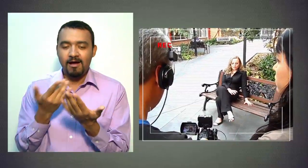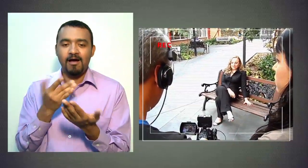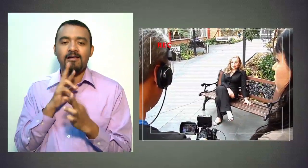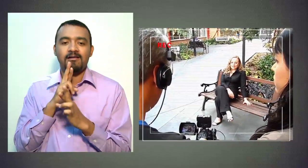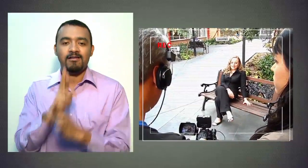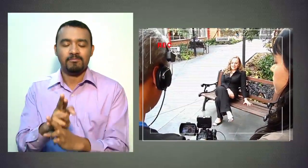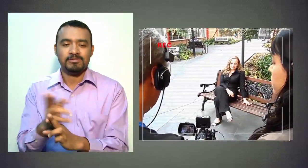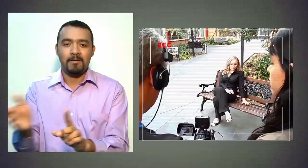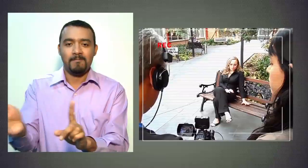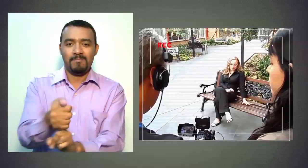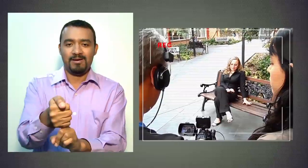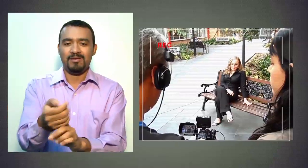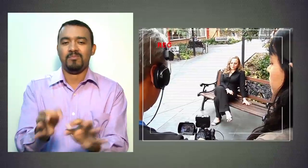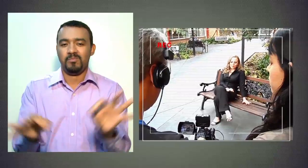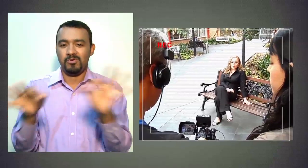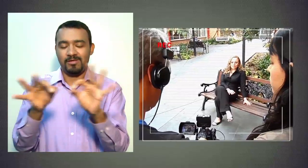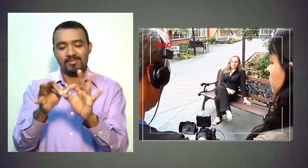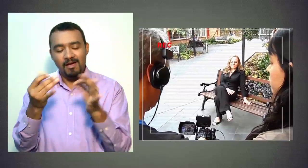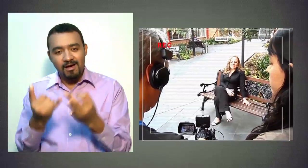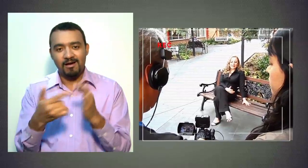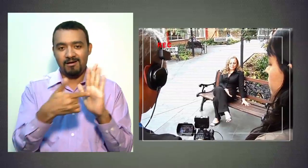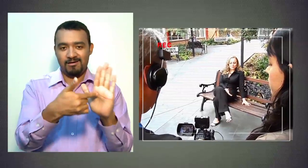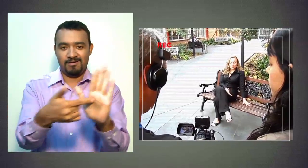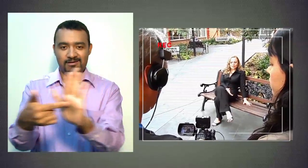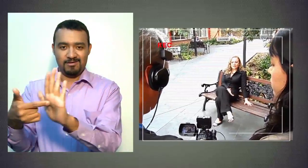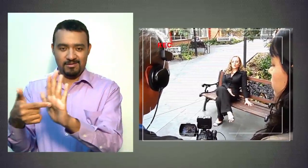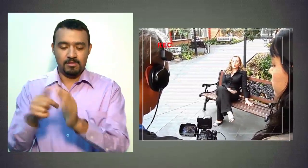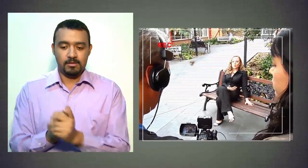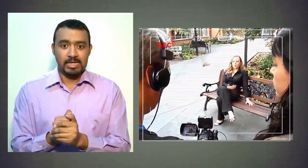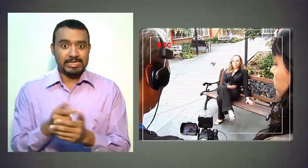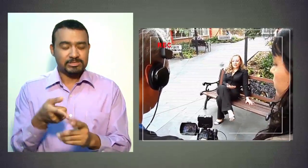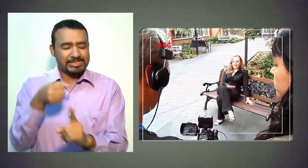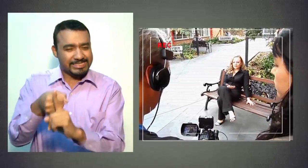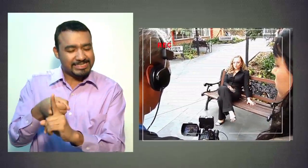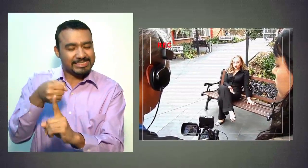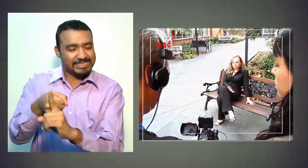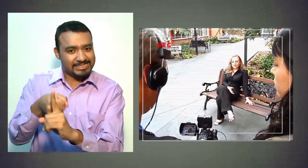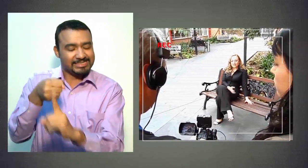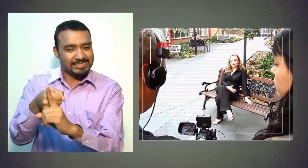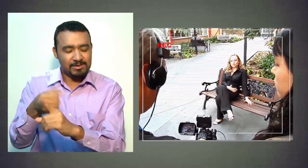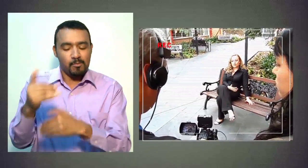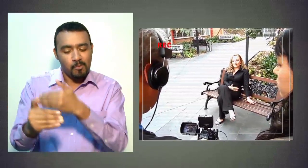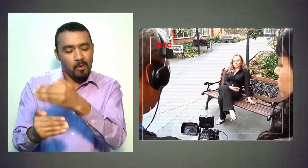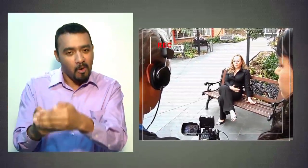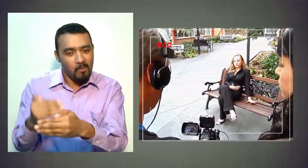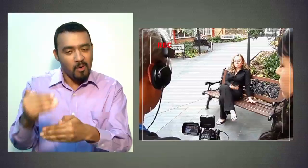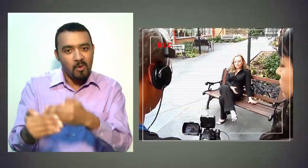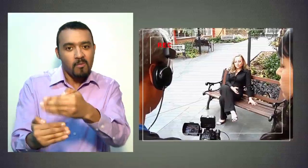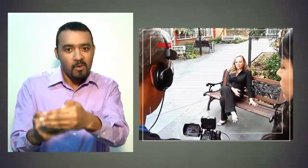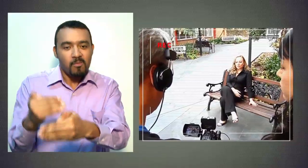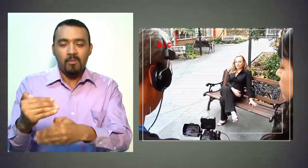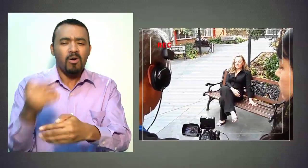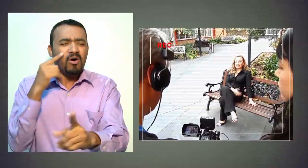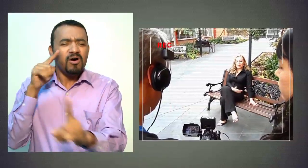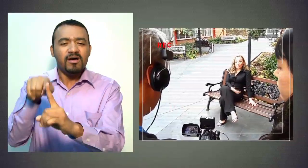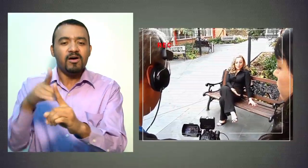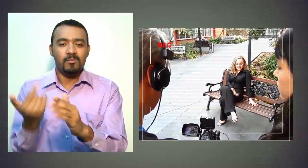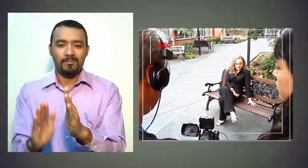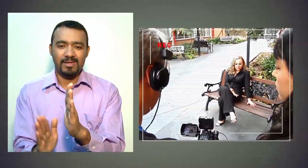y que es un elemento importante que queremos contarlo como una lucha y un proceso de mejoramiento